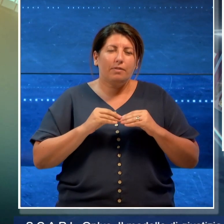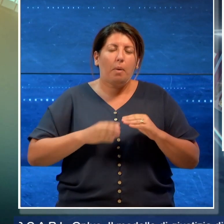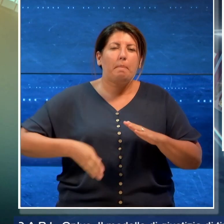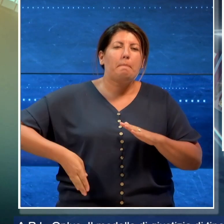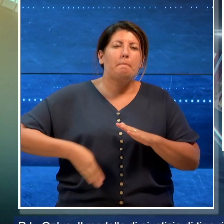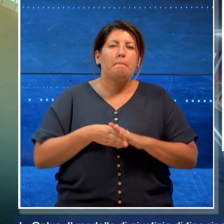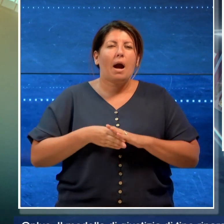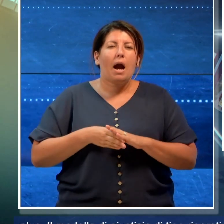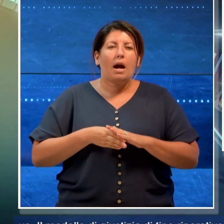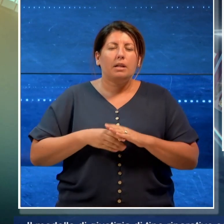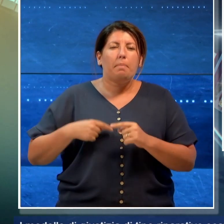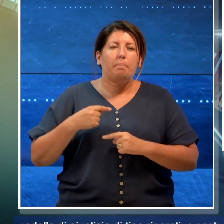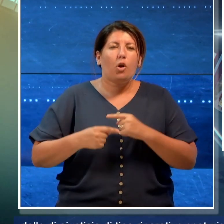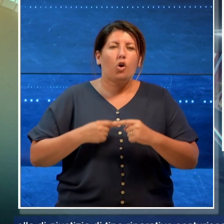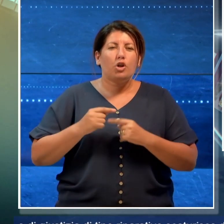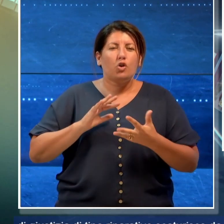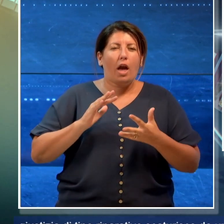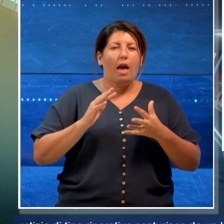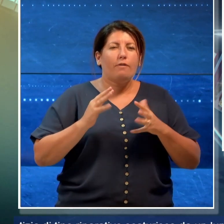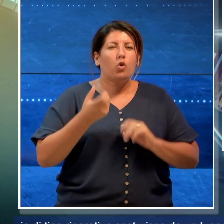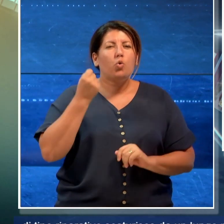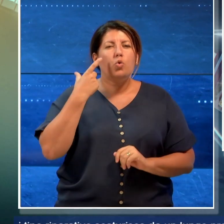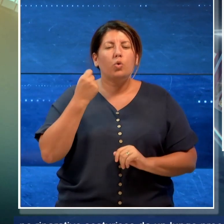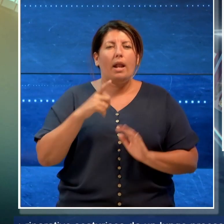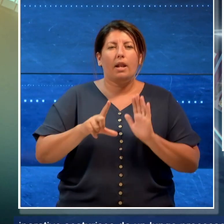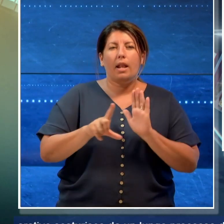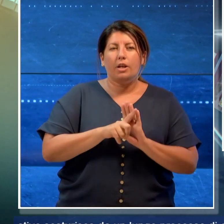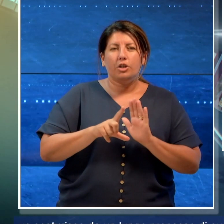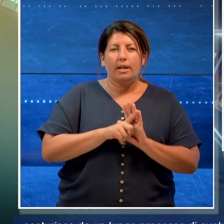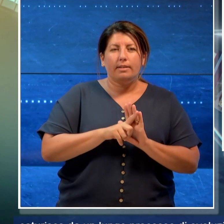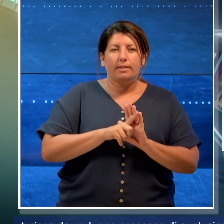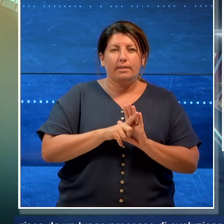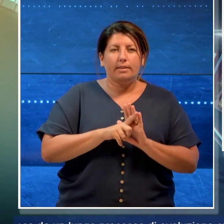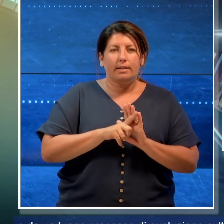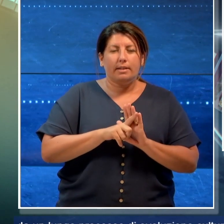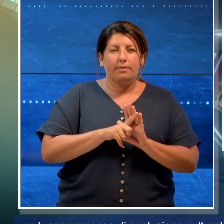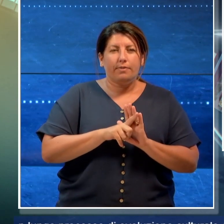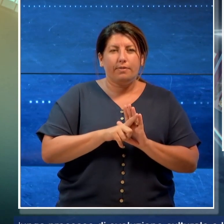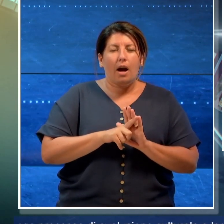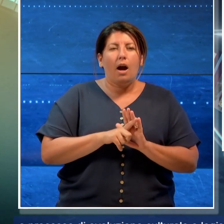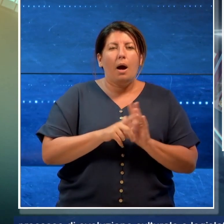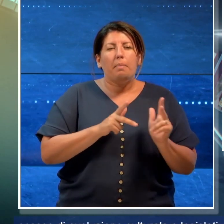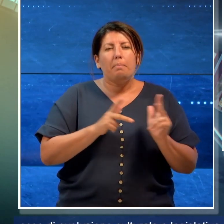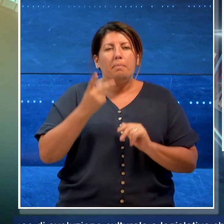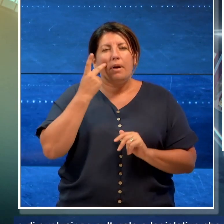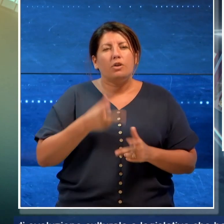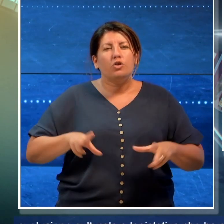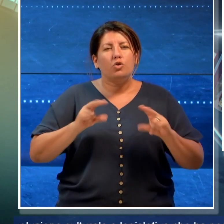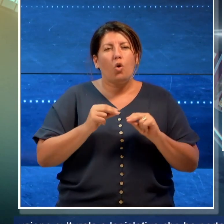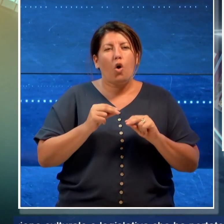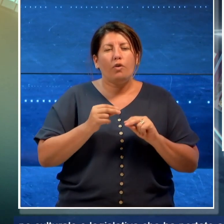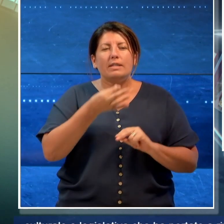processo di evoluzione culturale e legislativa che ha portato a rivedere il concetto stesso di